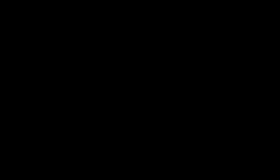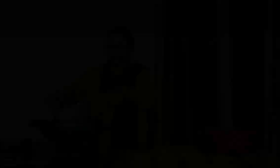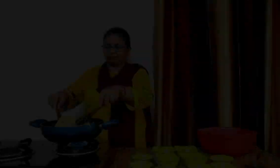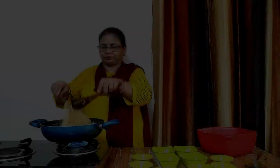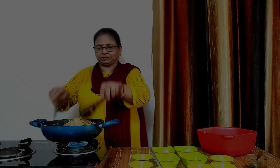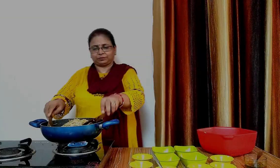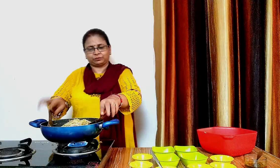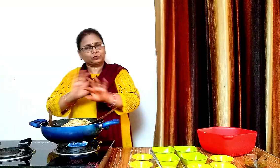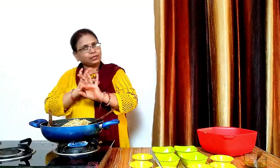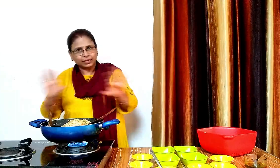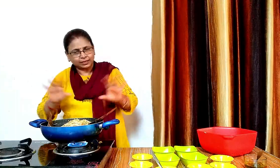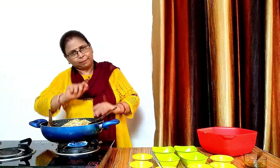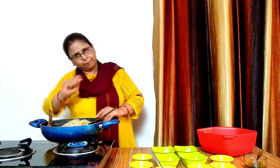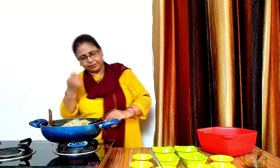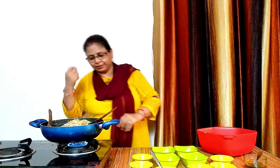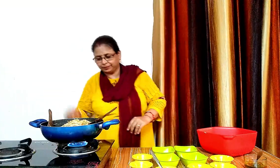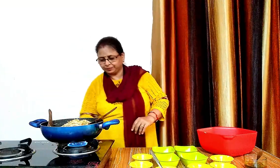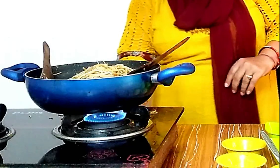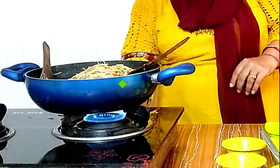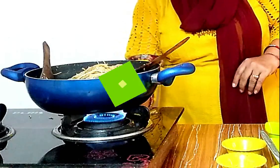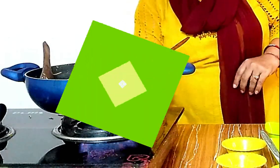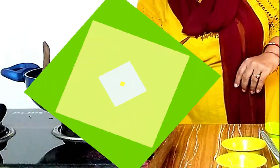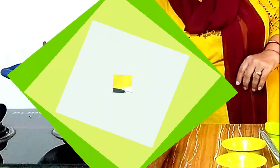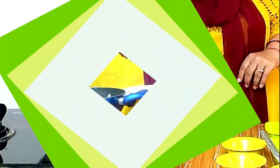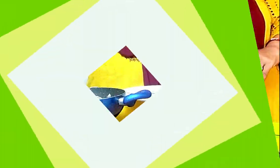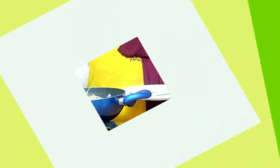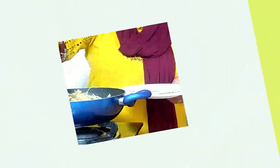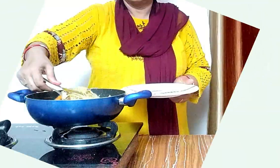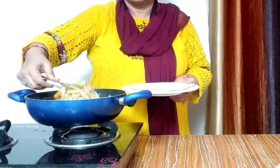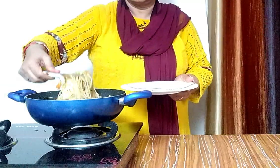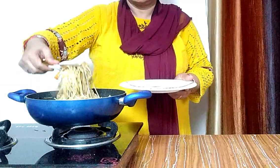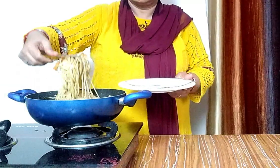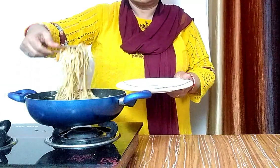हाक का नूडल्स बन गए हैं अब यहाज बन कर देंगे और एक सर्फिंग प्रेट में निकाल लेंगे